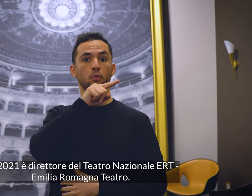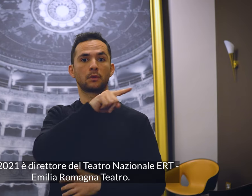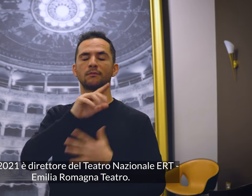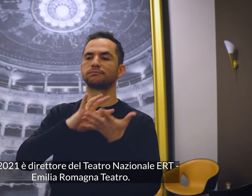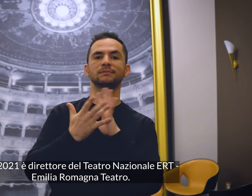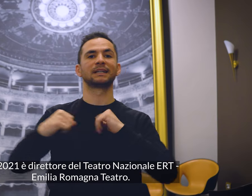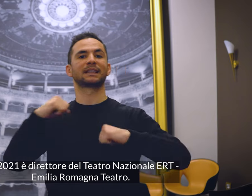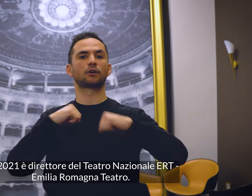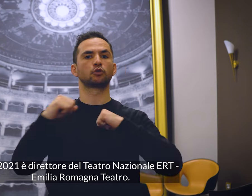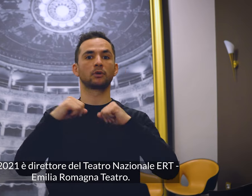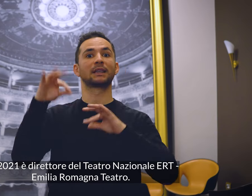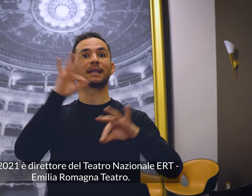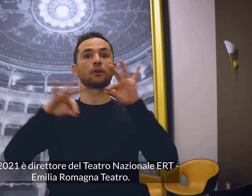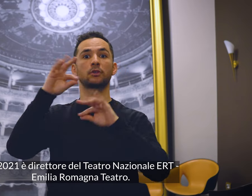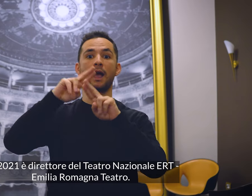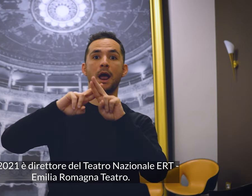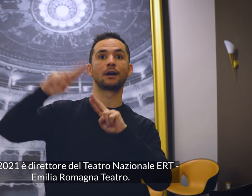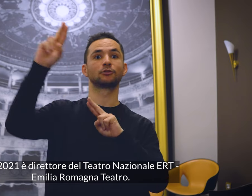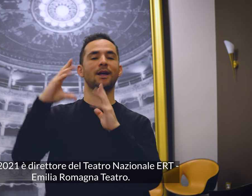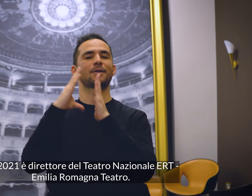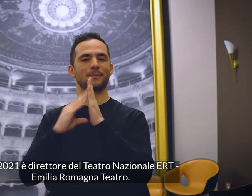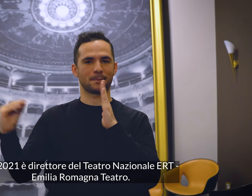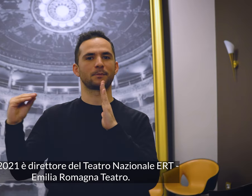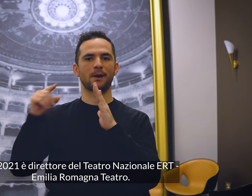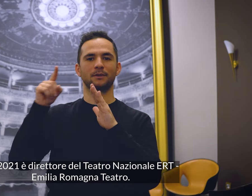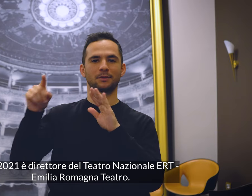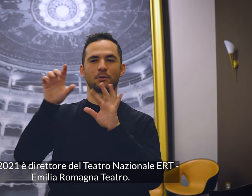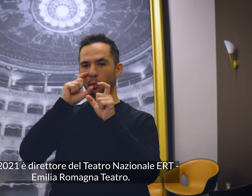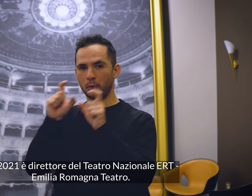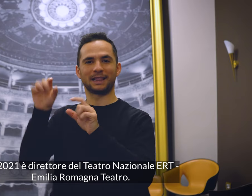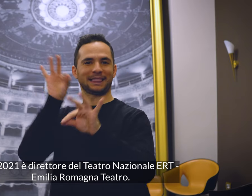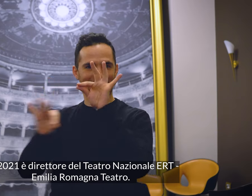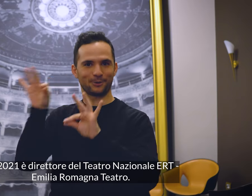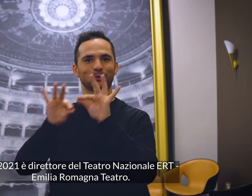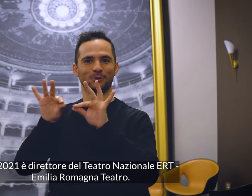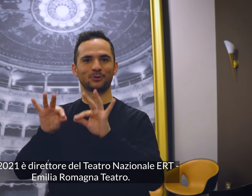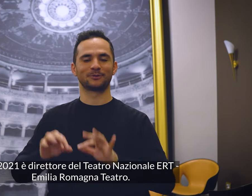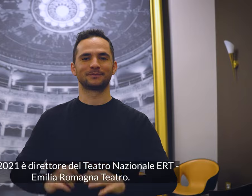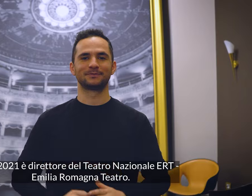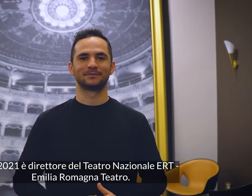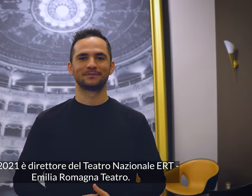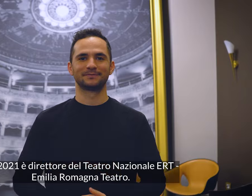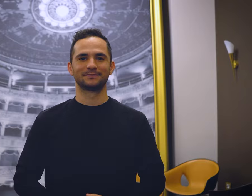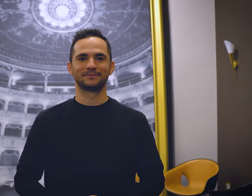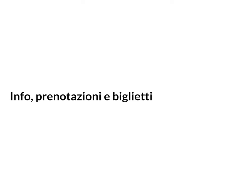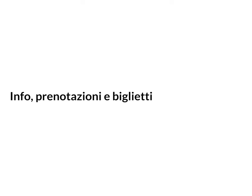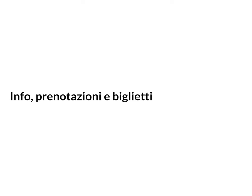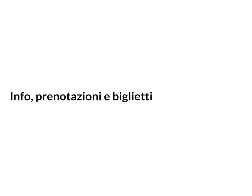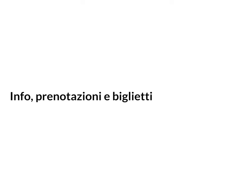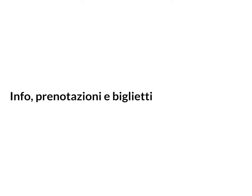direttore del Teatro Nazionale ERT, Emilia Romagna Teatro. Info,